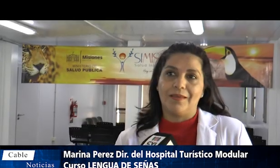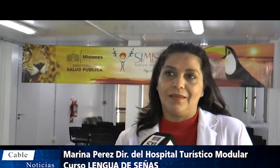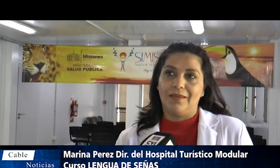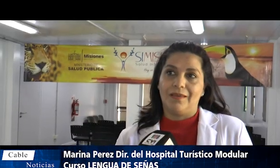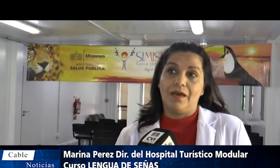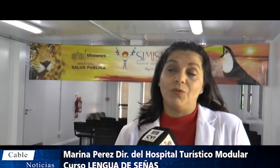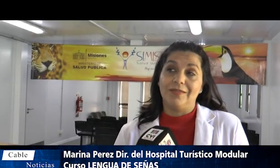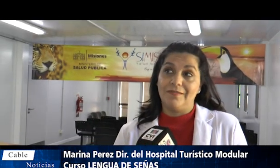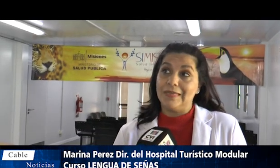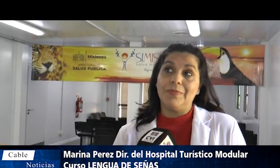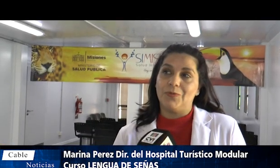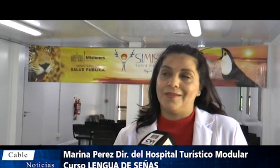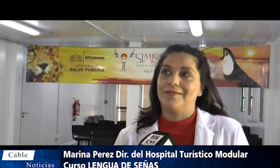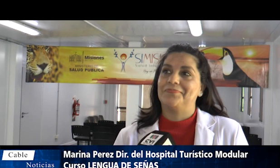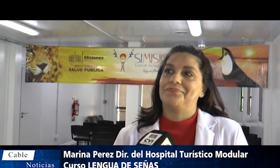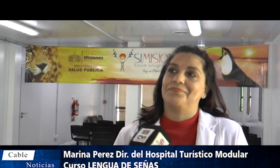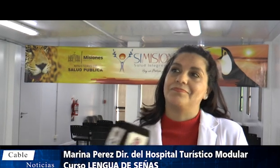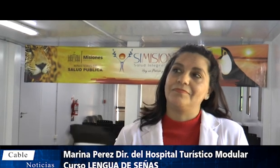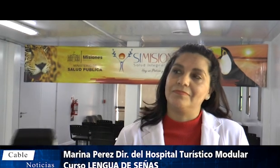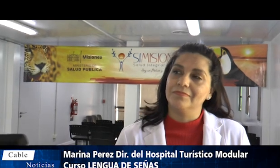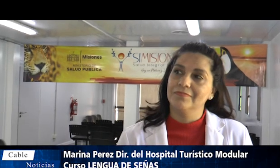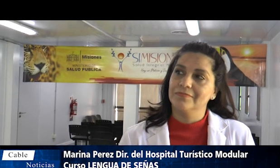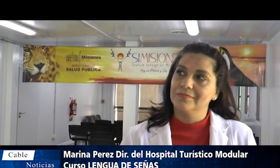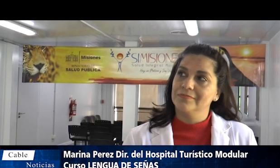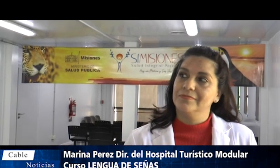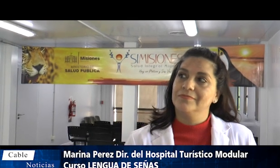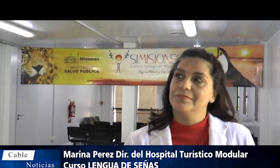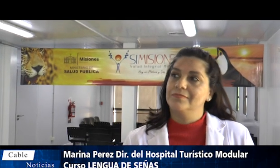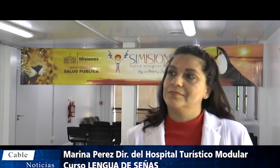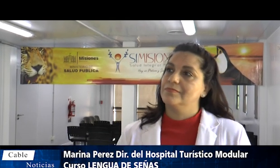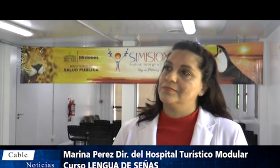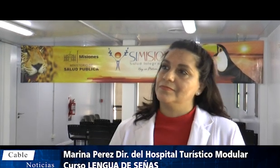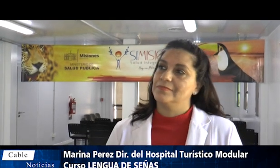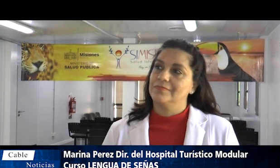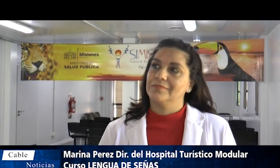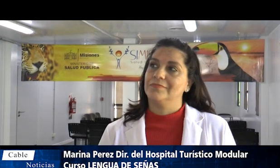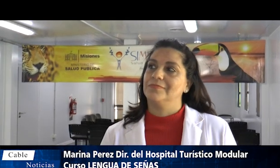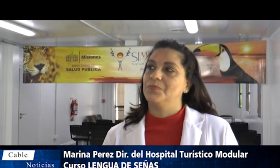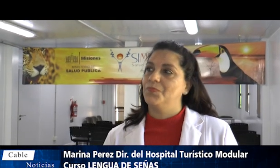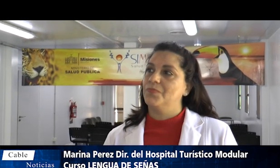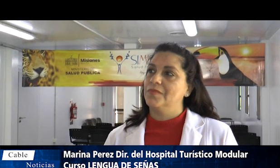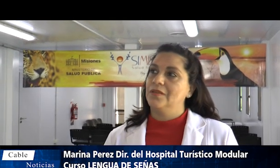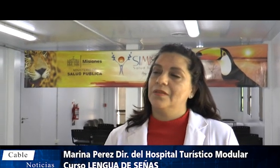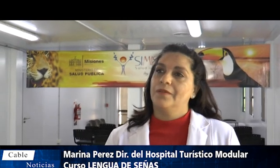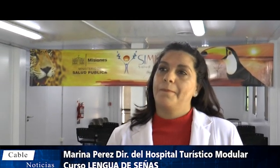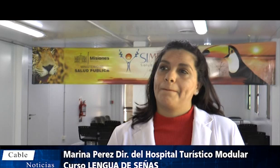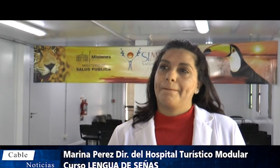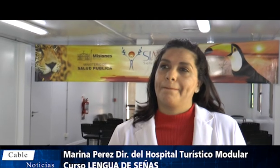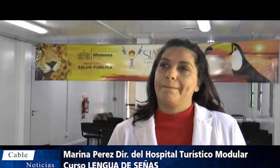auditiva disminuida. Entonces, ¿la segunda etapa aproximadamente cuándo comenzaría y hasta dónde